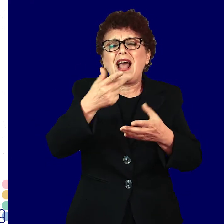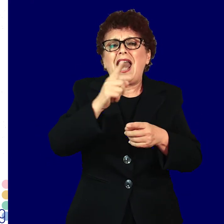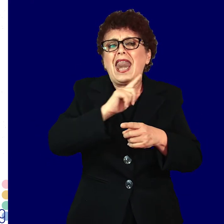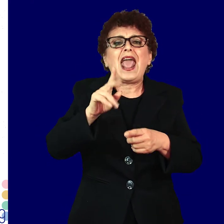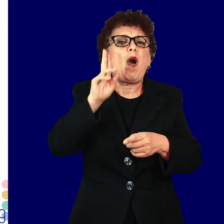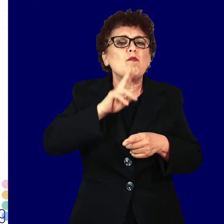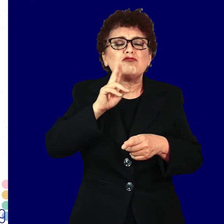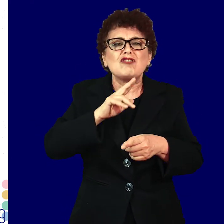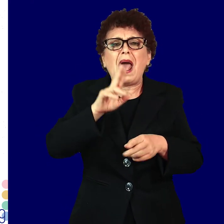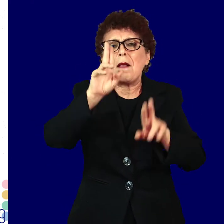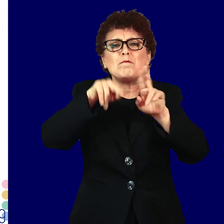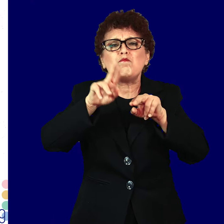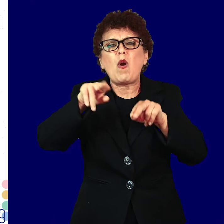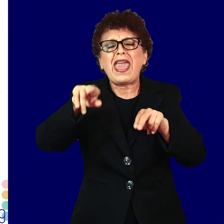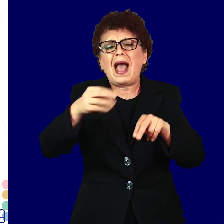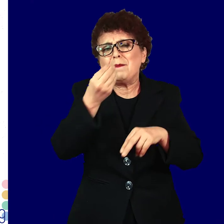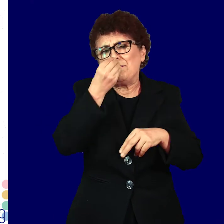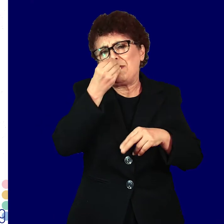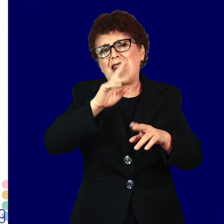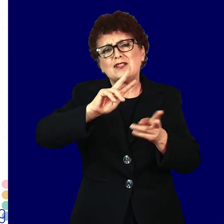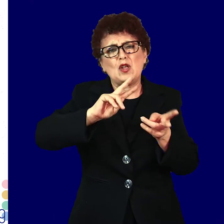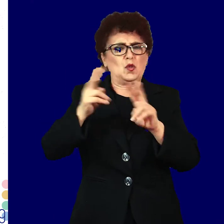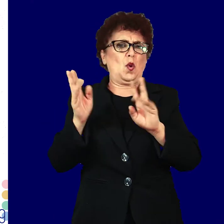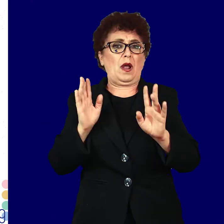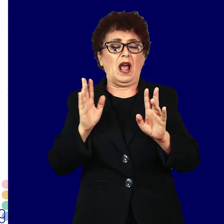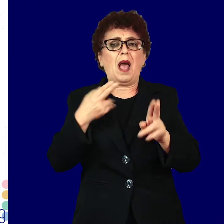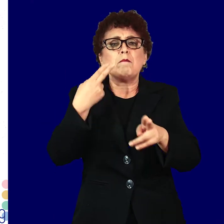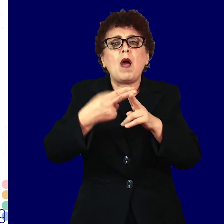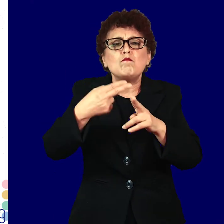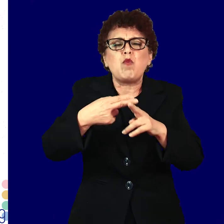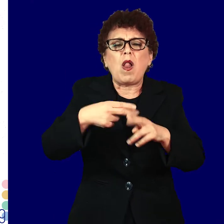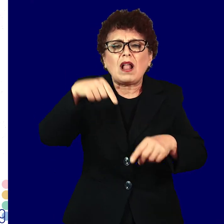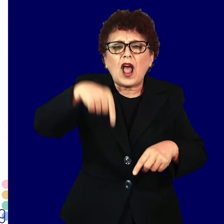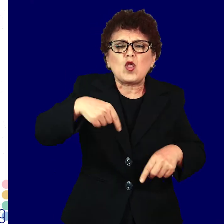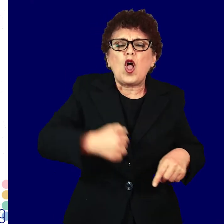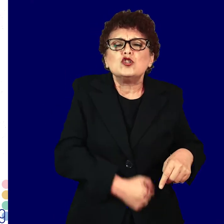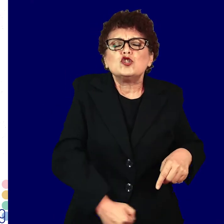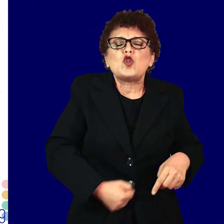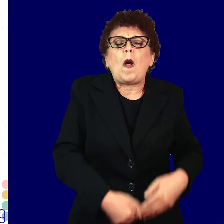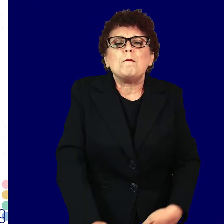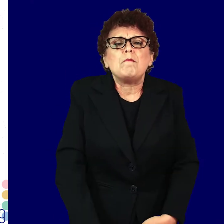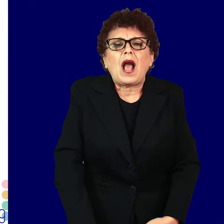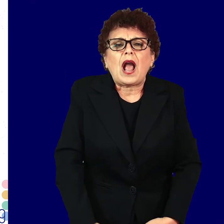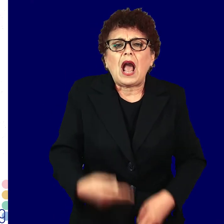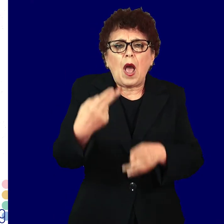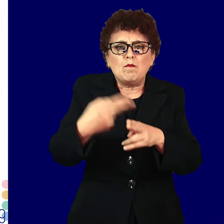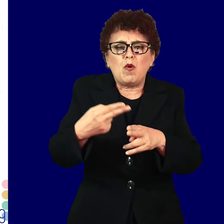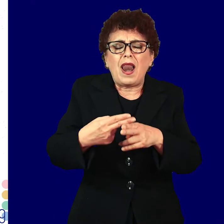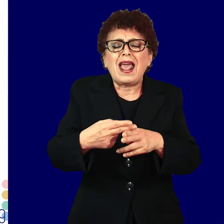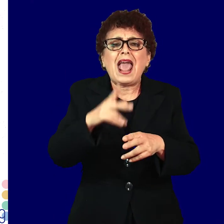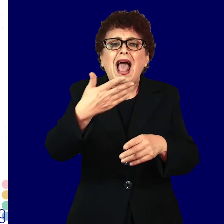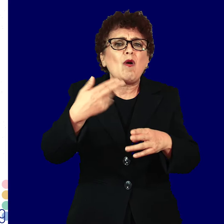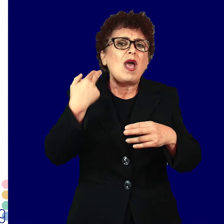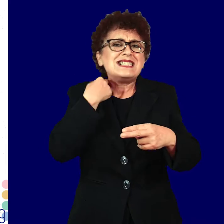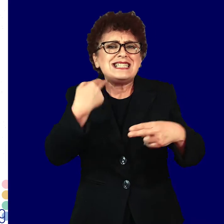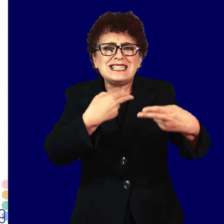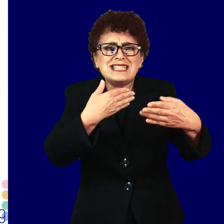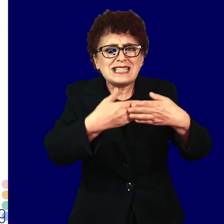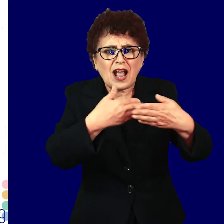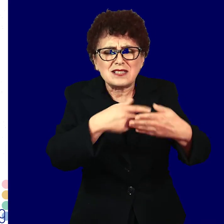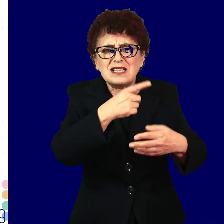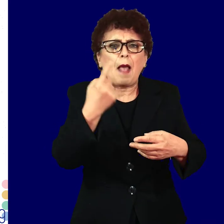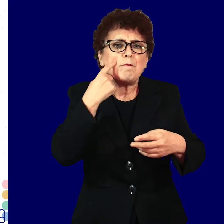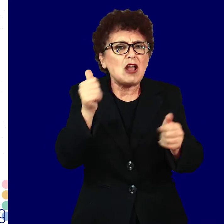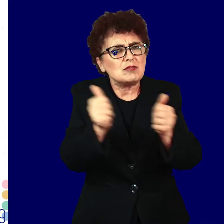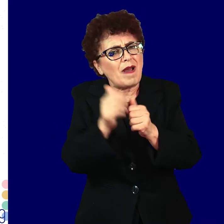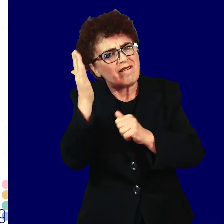невообичајна боја или мирис, болка во долниот дел на стомакот и болка при сексуален однос. Кај